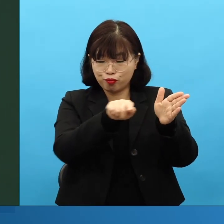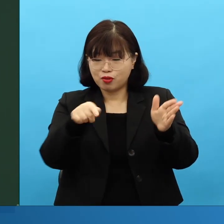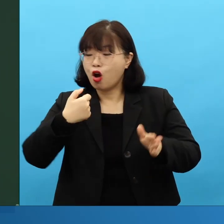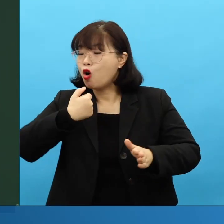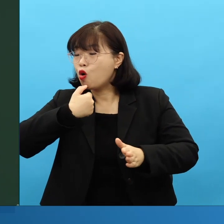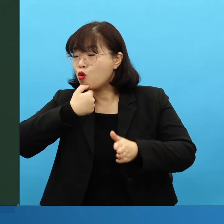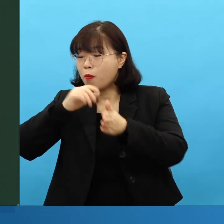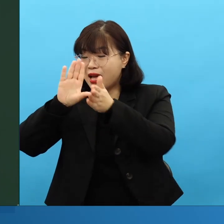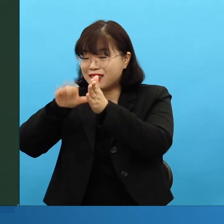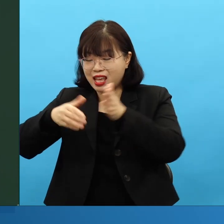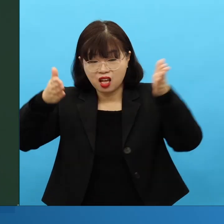정보 있잖아요.